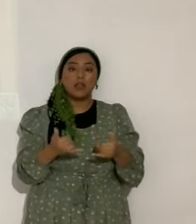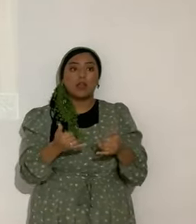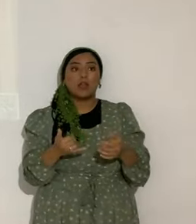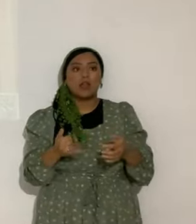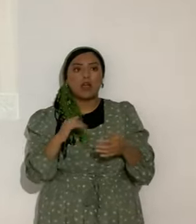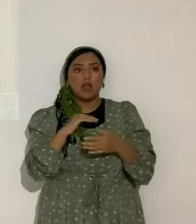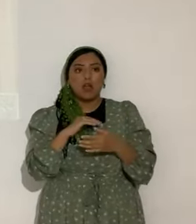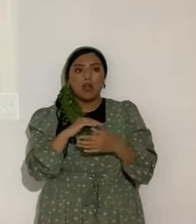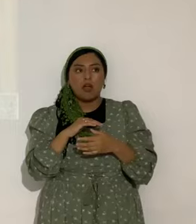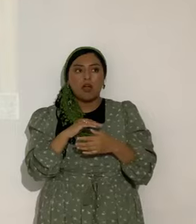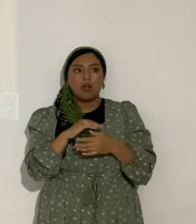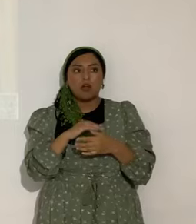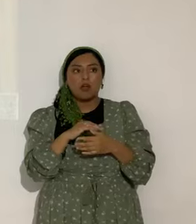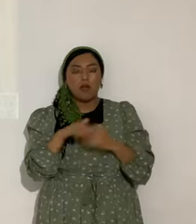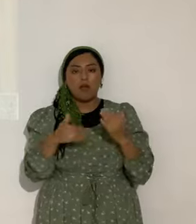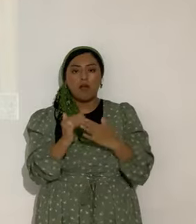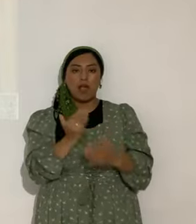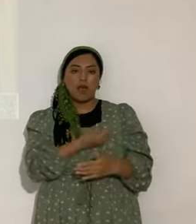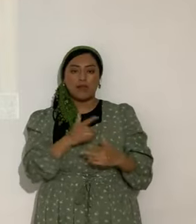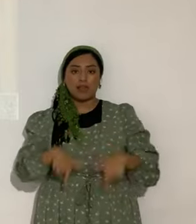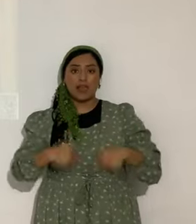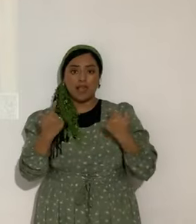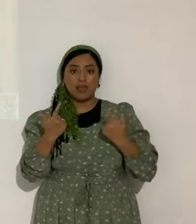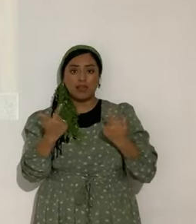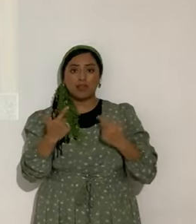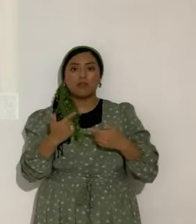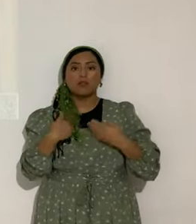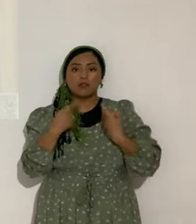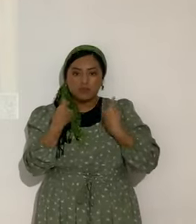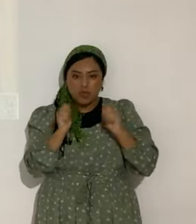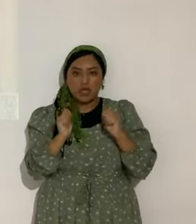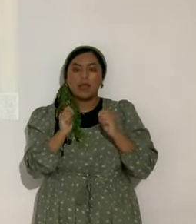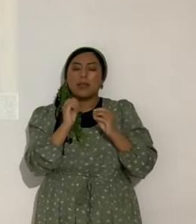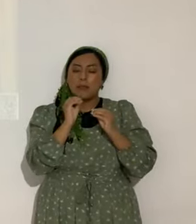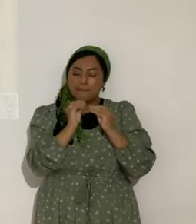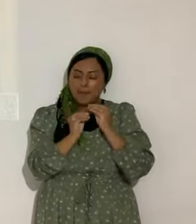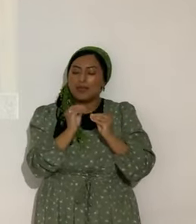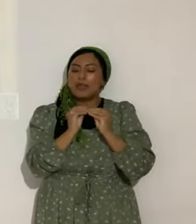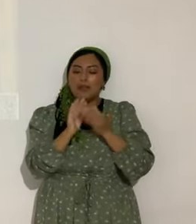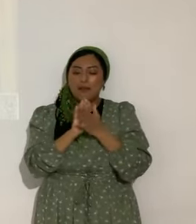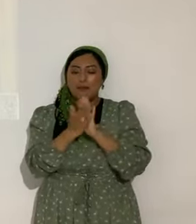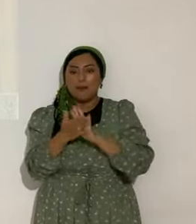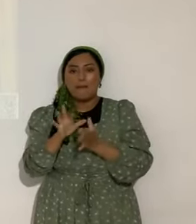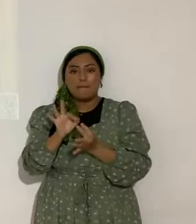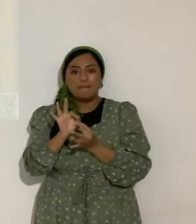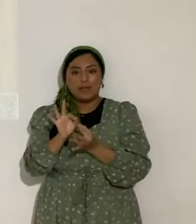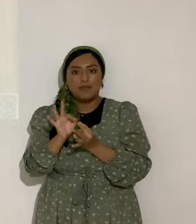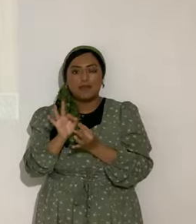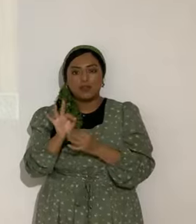Toda la vida la pasamos perfeccionando esto. Porque no, no. Nadie es.